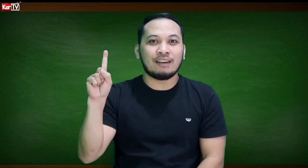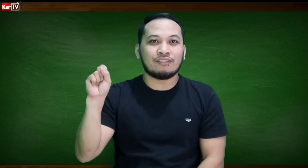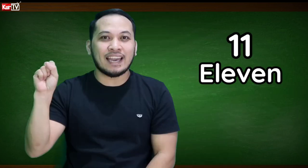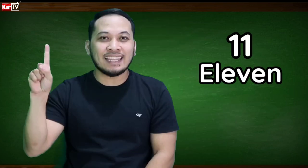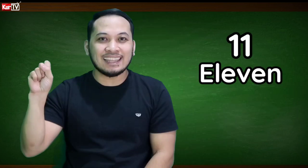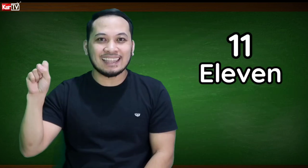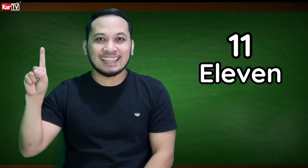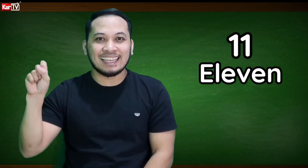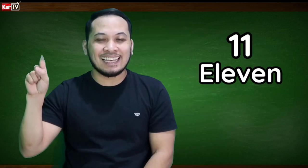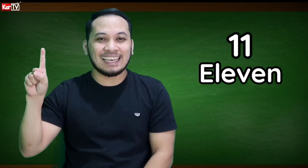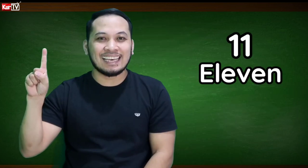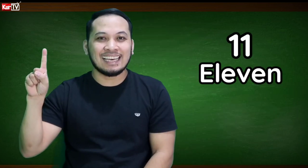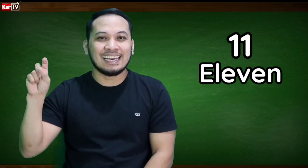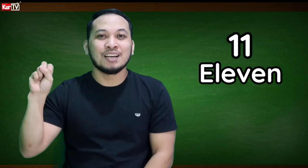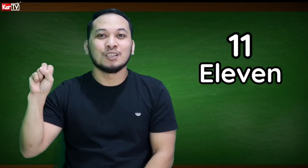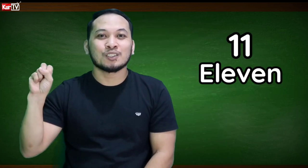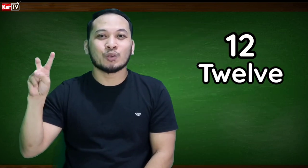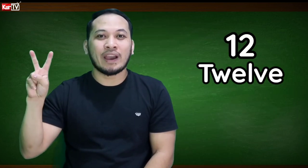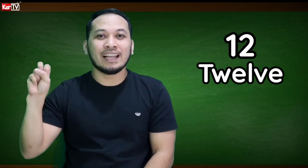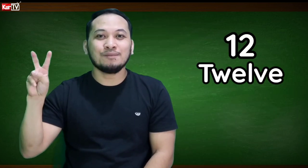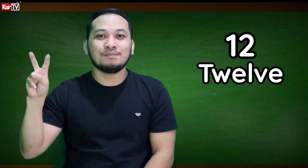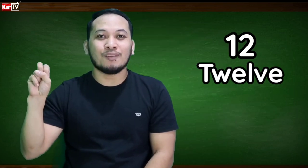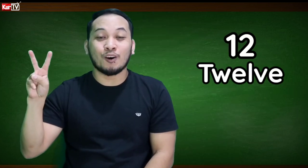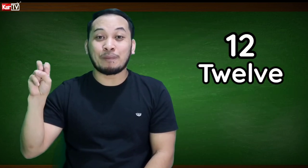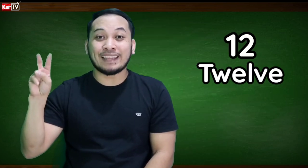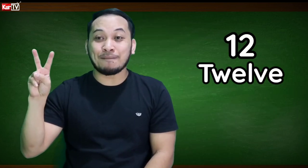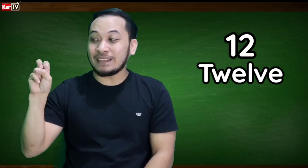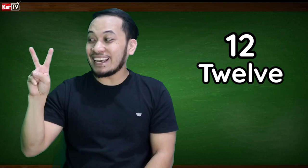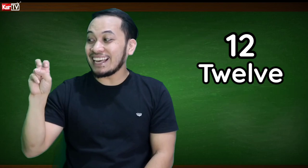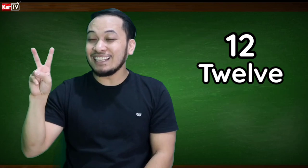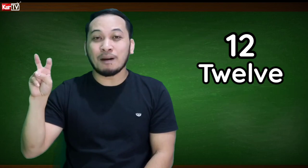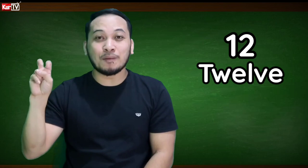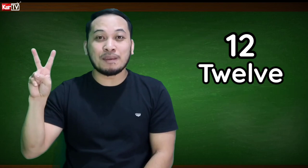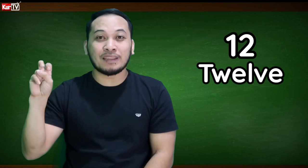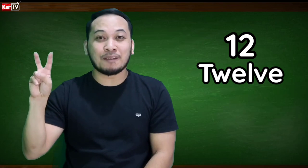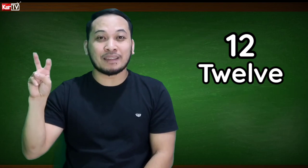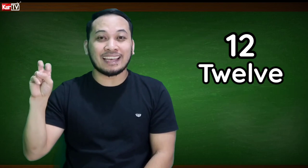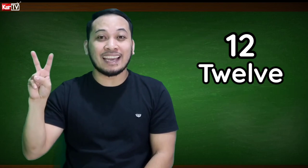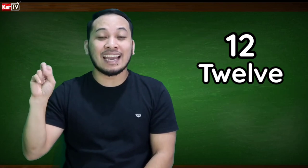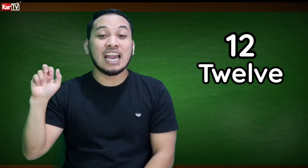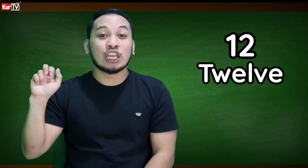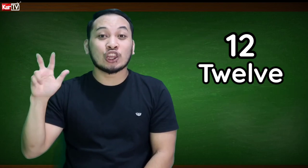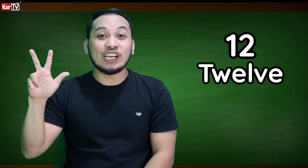11, 12, o pitik-pitik yan, di ba kung may pitik-pitik, 13,